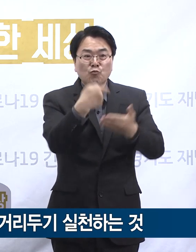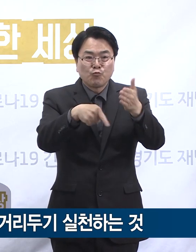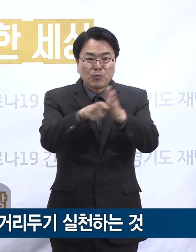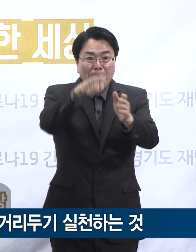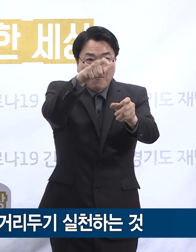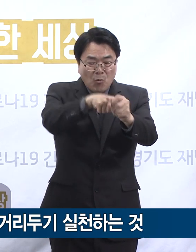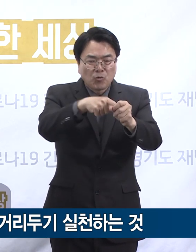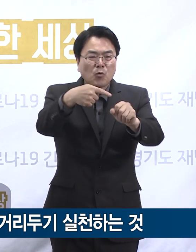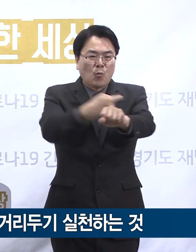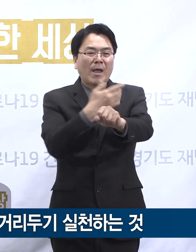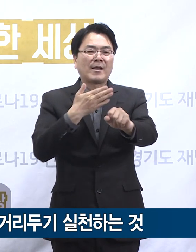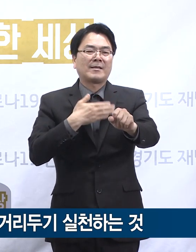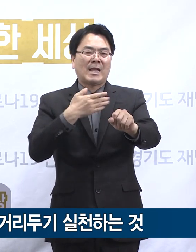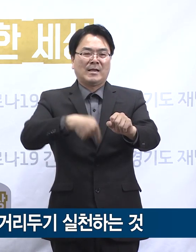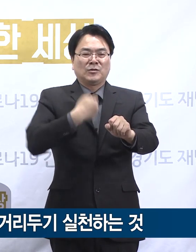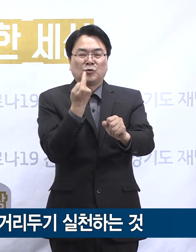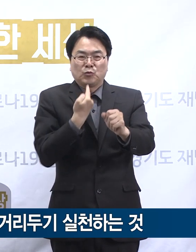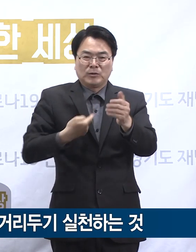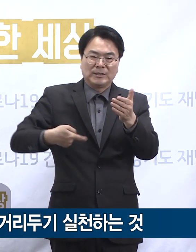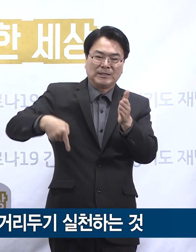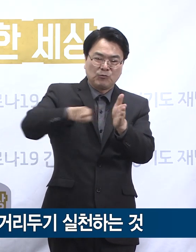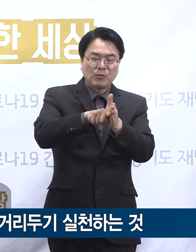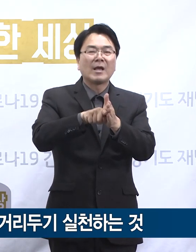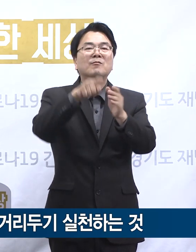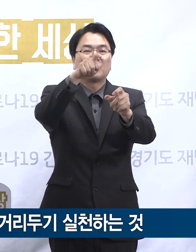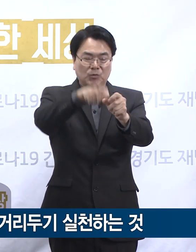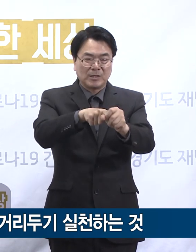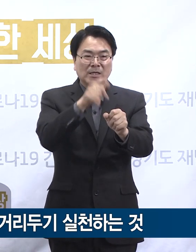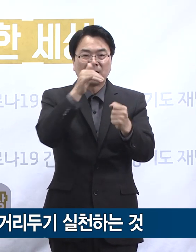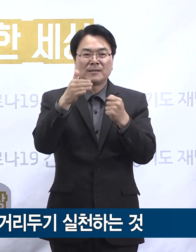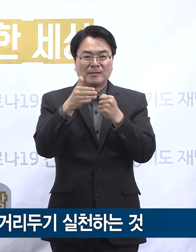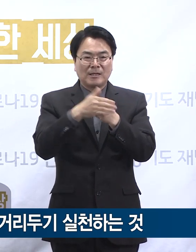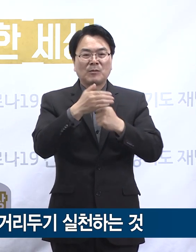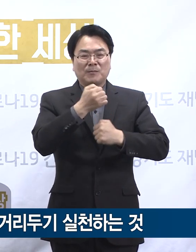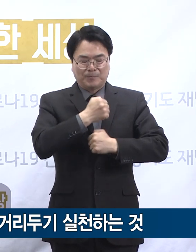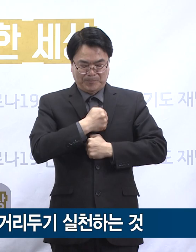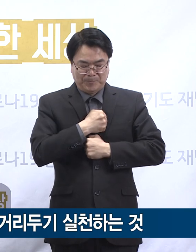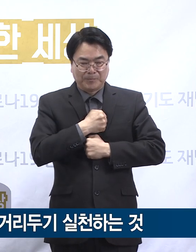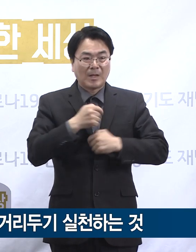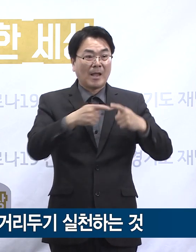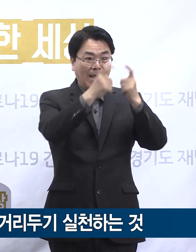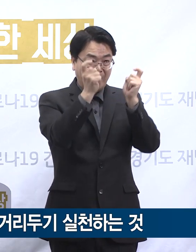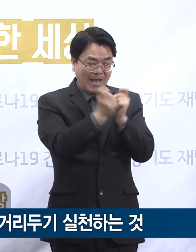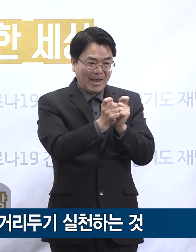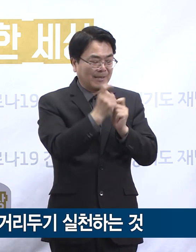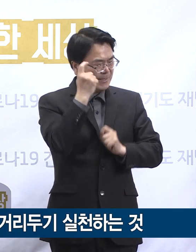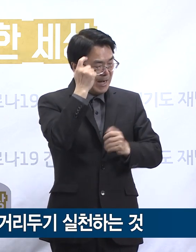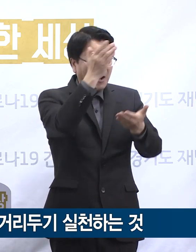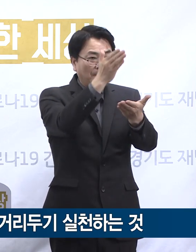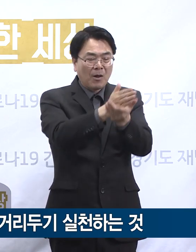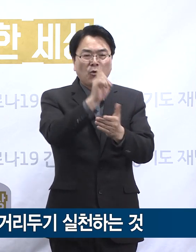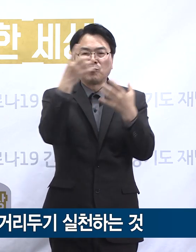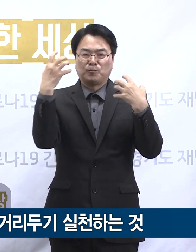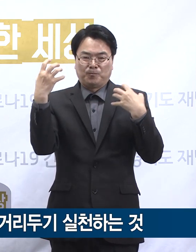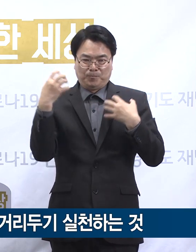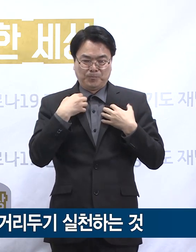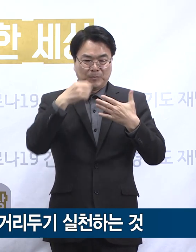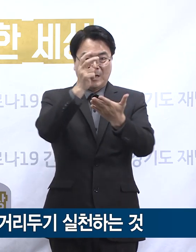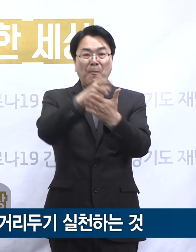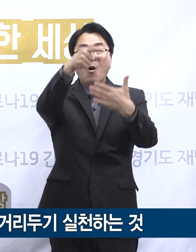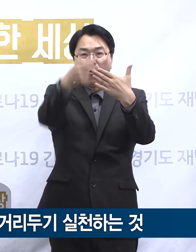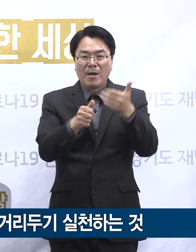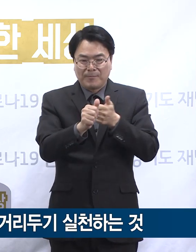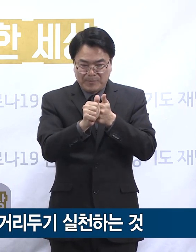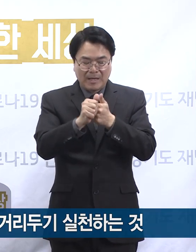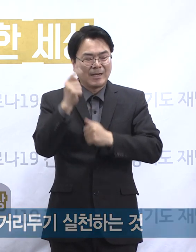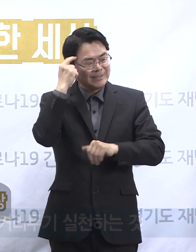스스로를 지키는 가장 효과적인 방역수단입니다. 개인의 견해보다는 정부의 지침에 따라 이 위기를 지혜롭게